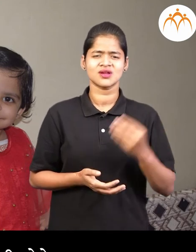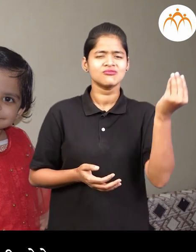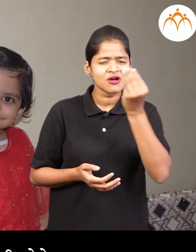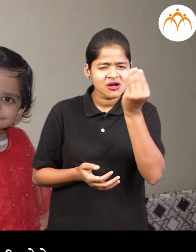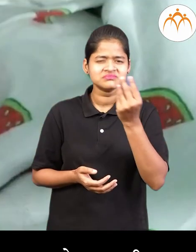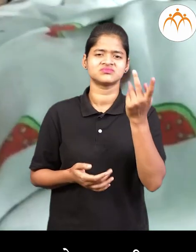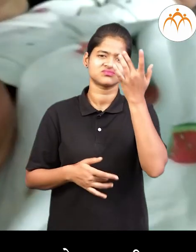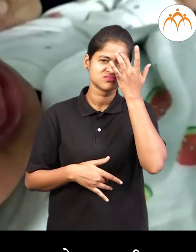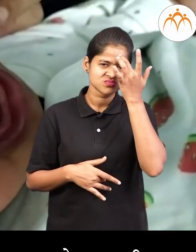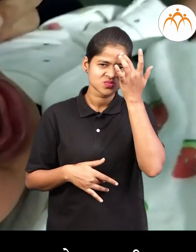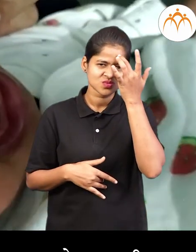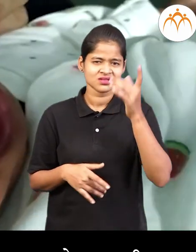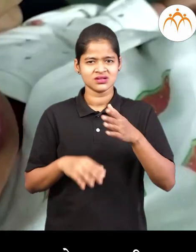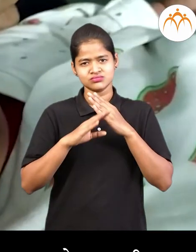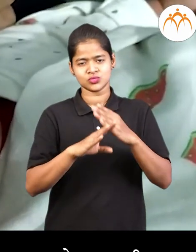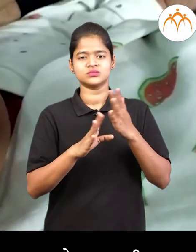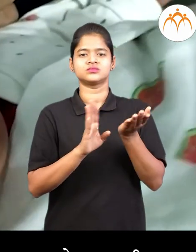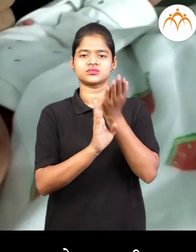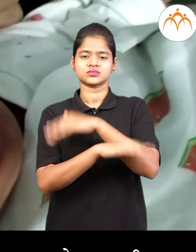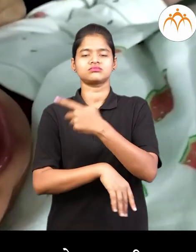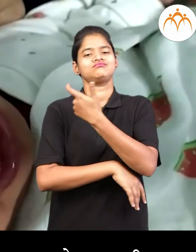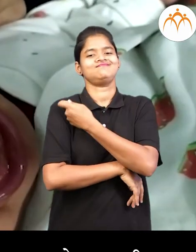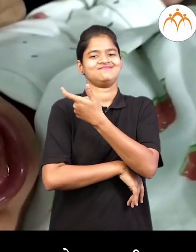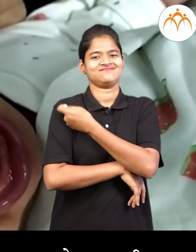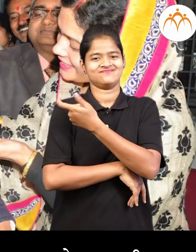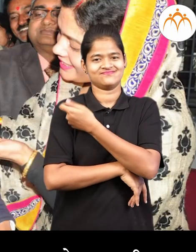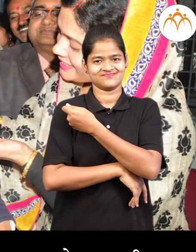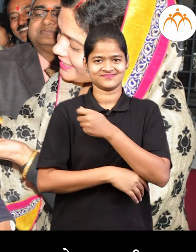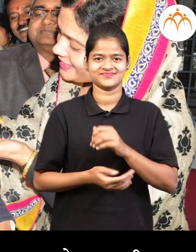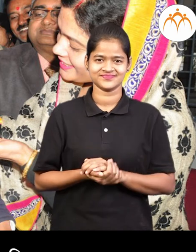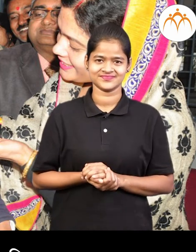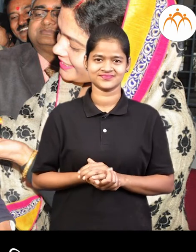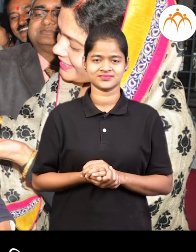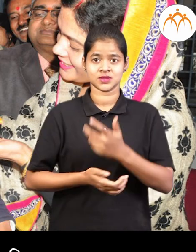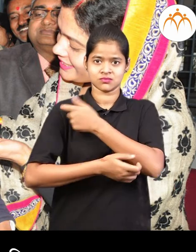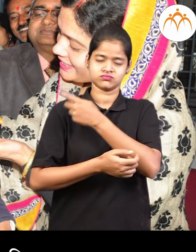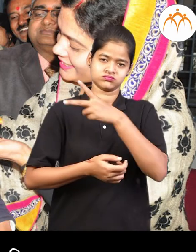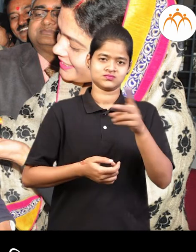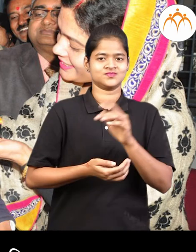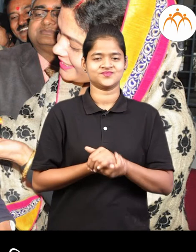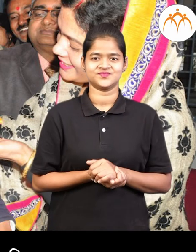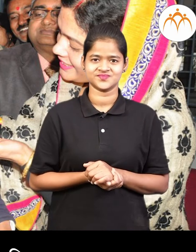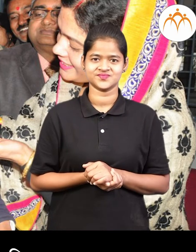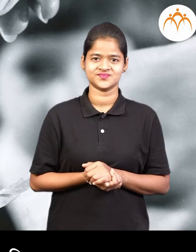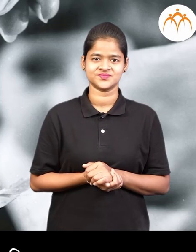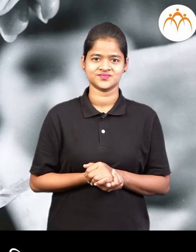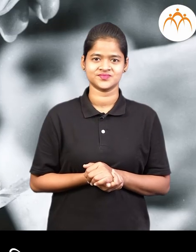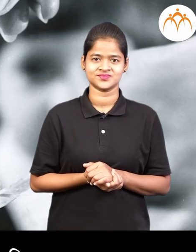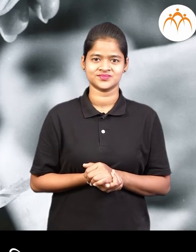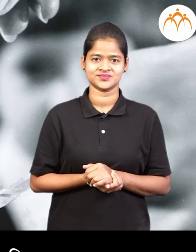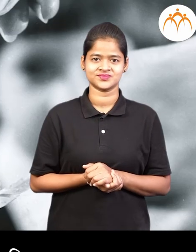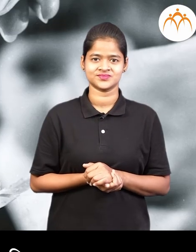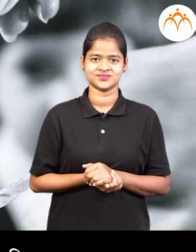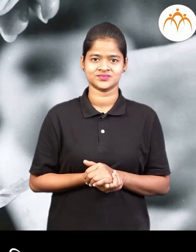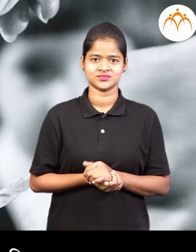काही-काही आजार होवू नएद मनों आजार होणया अधीच बालानना वेग-वेगडा समुरक्षक